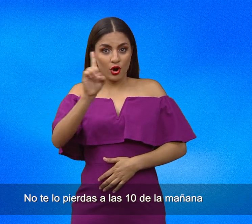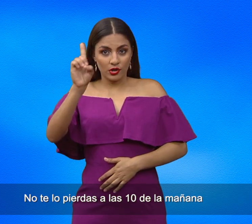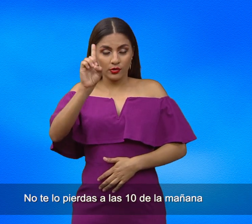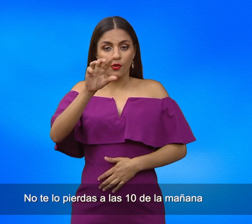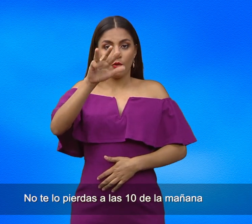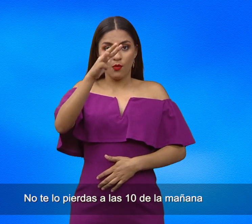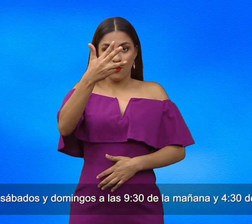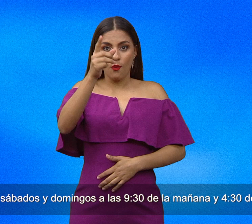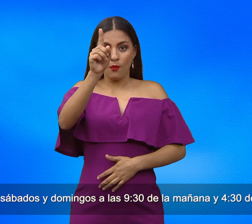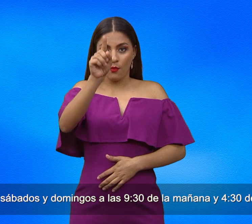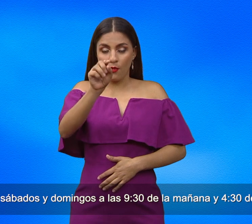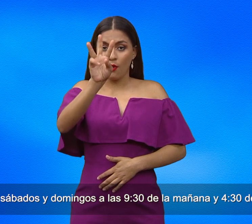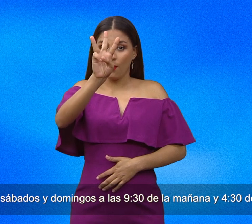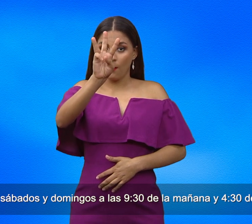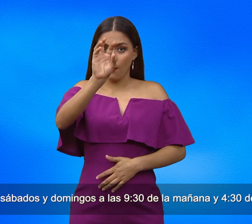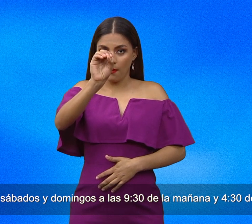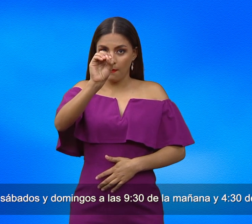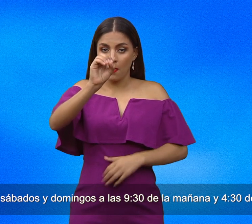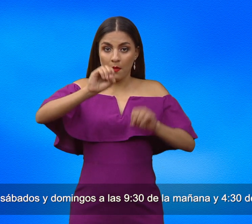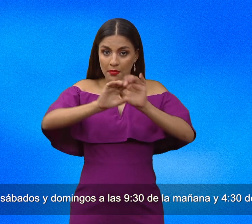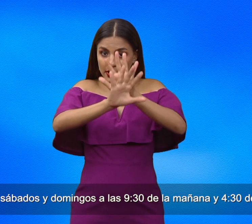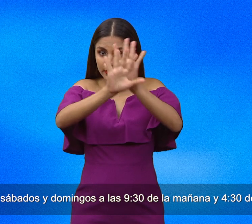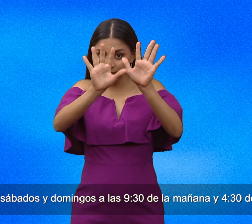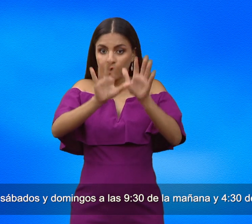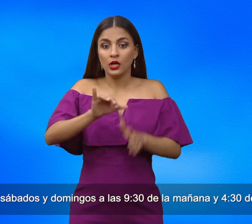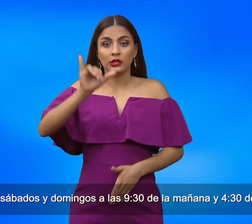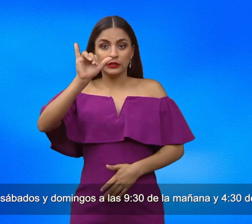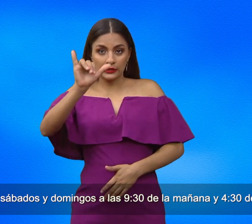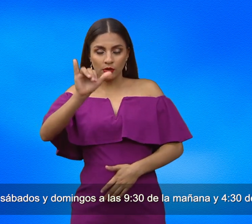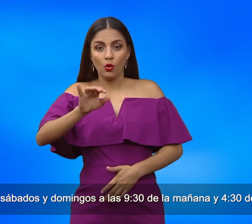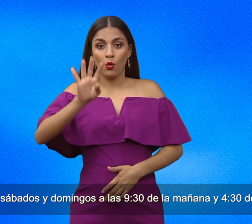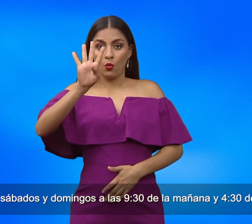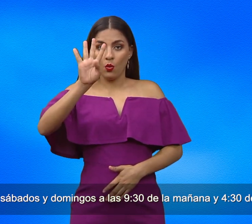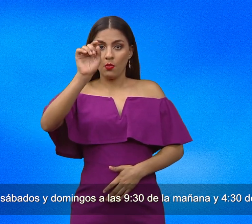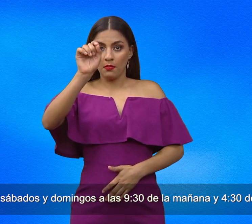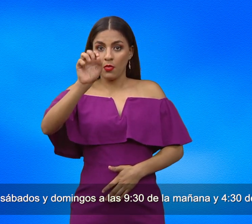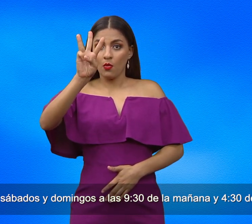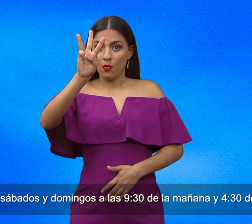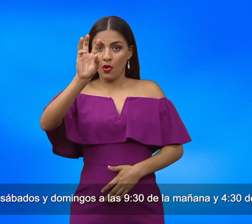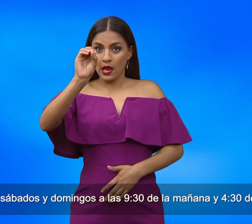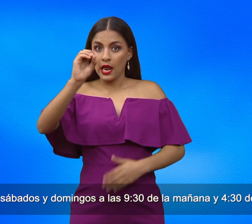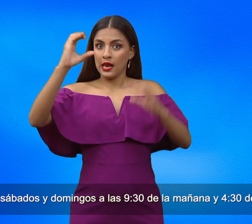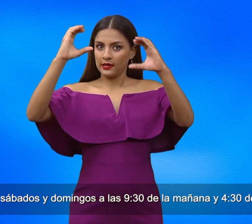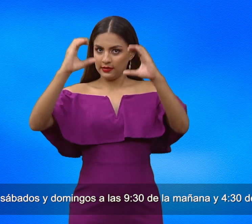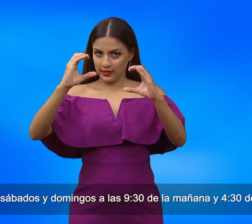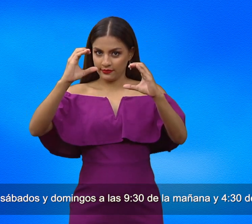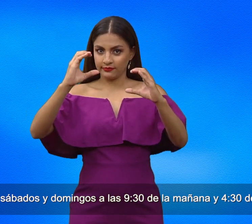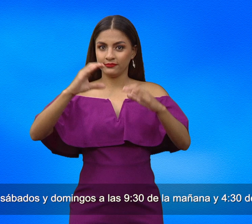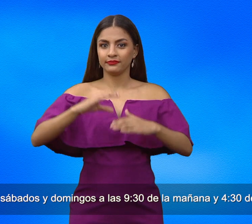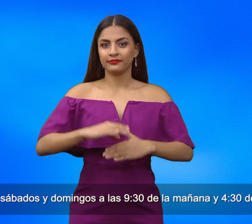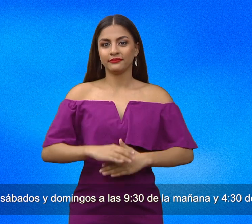mañana, con reprisos sábados y domingos a las 9 y 30 de la mañana y 4 y 30 de la tarde.